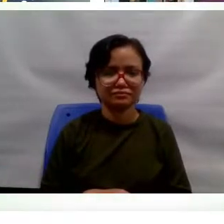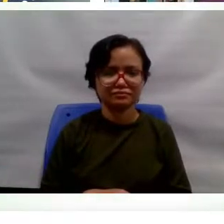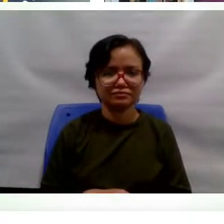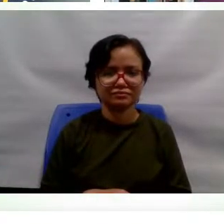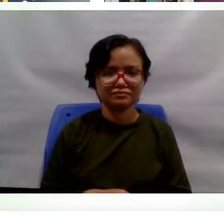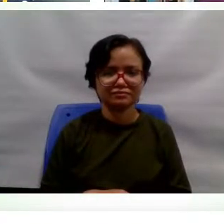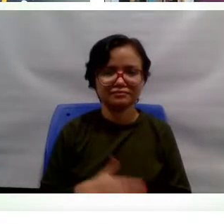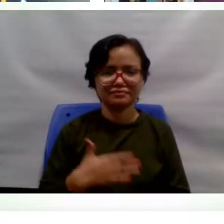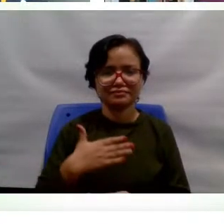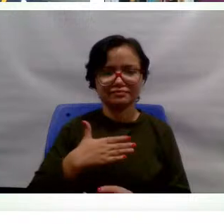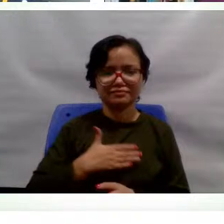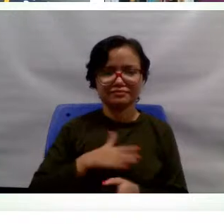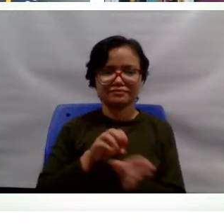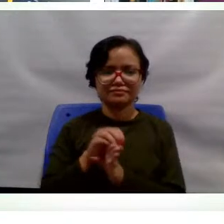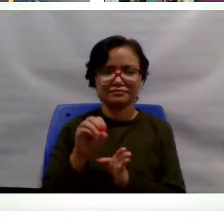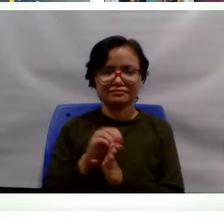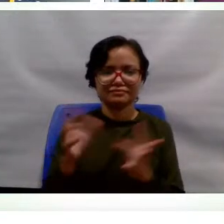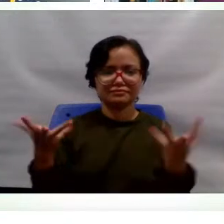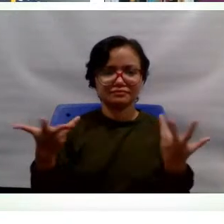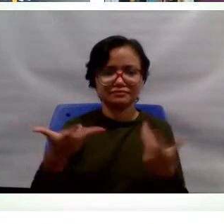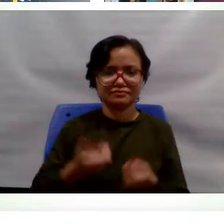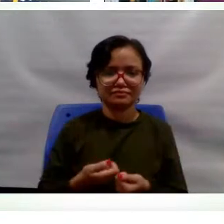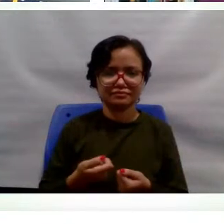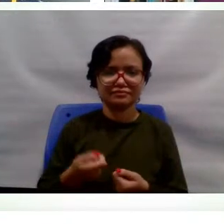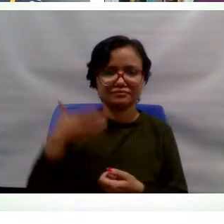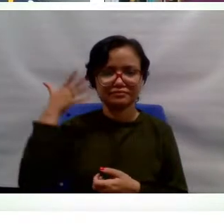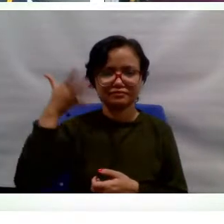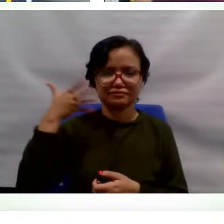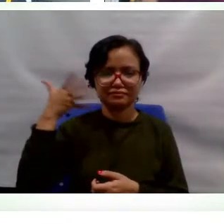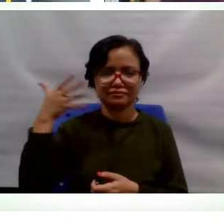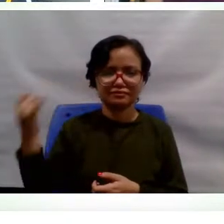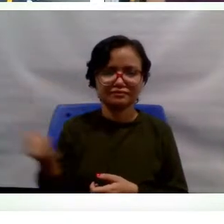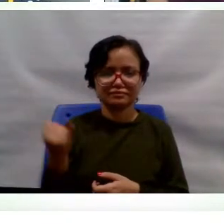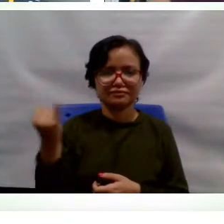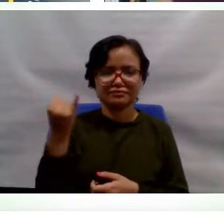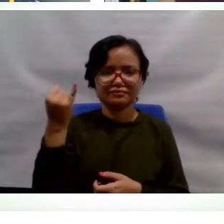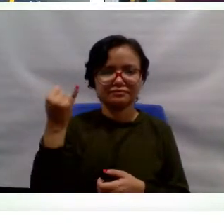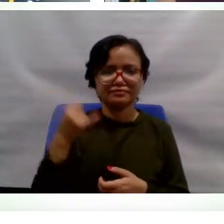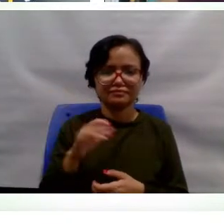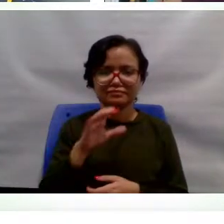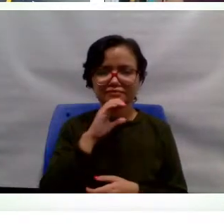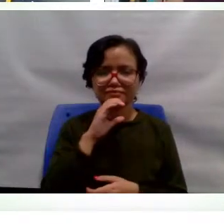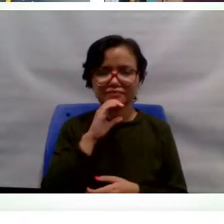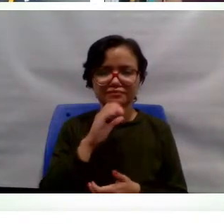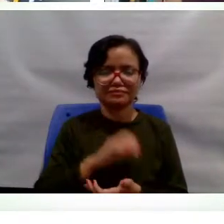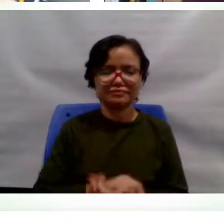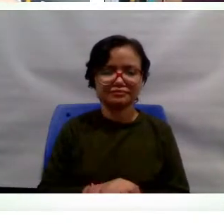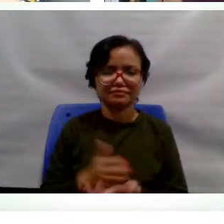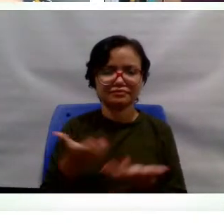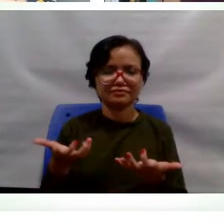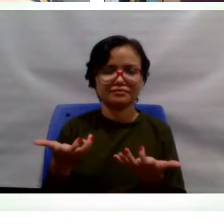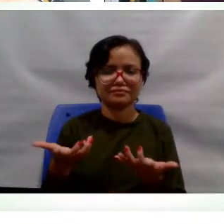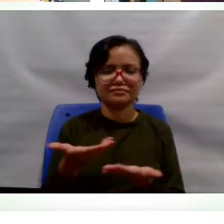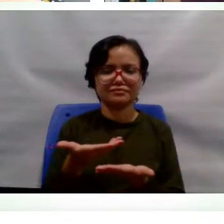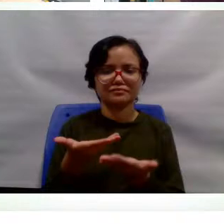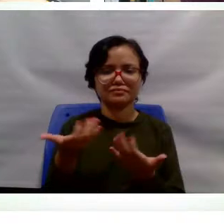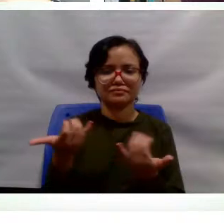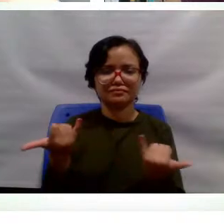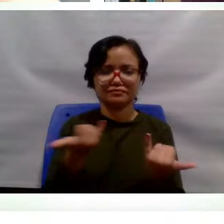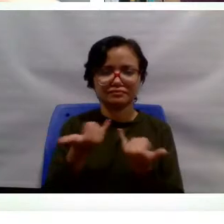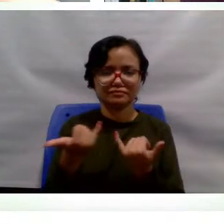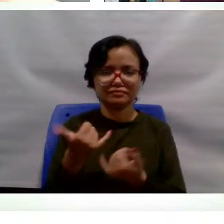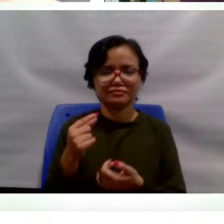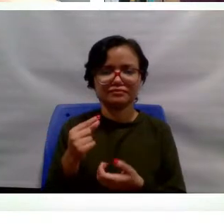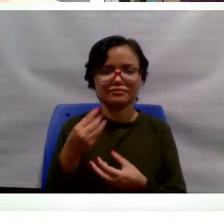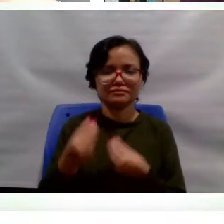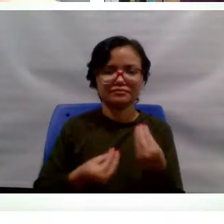emocionante e rica em conhecimento. Eu gostaria que a senhora falasse um pouco para a gente como